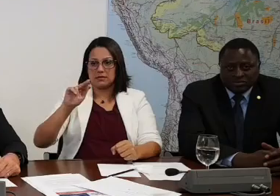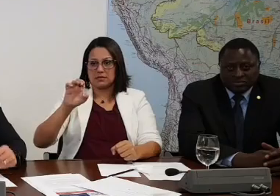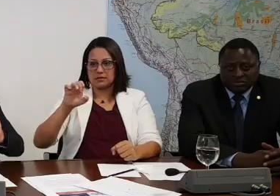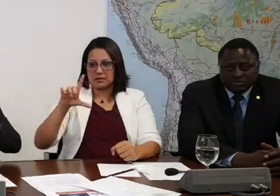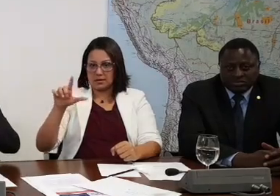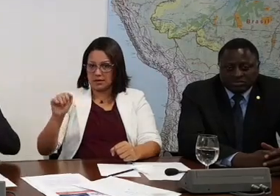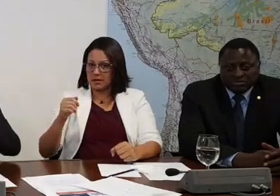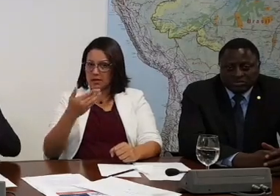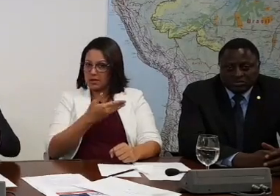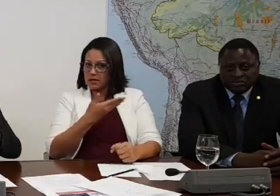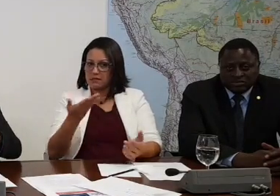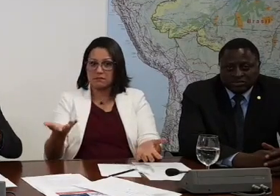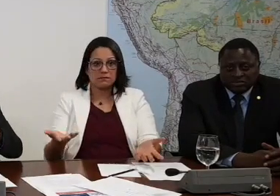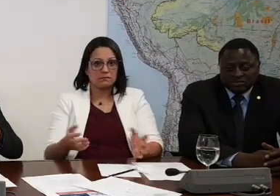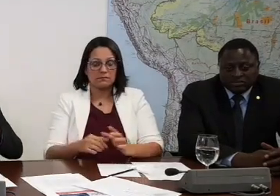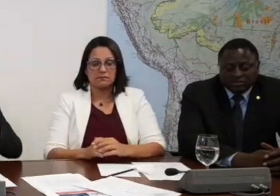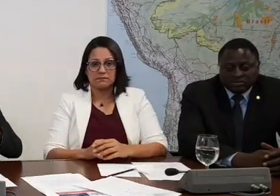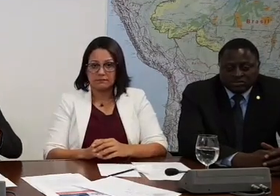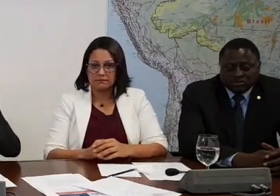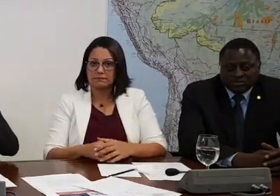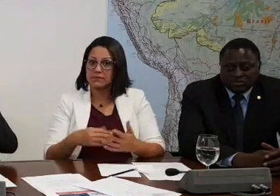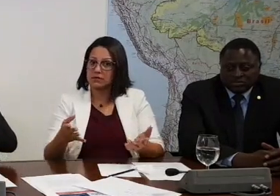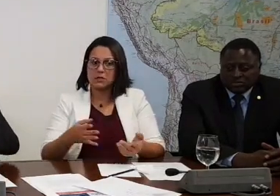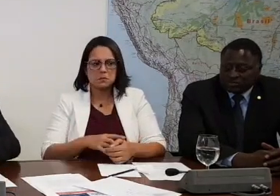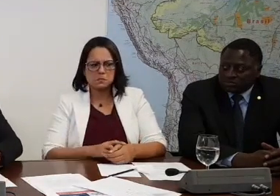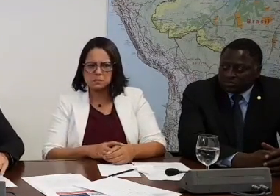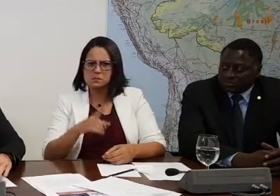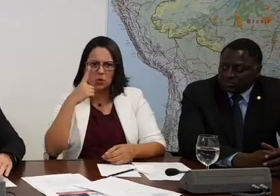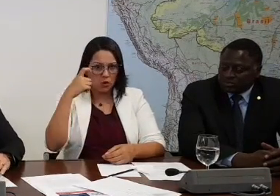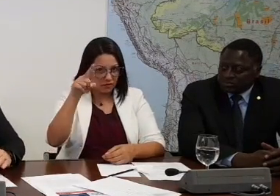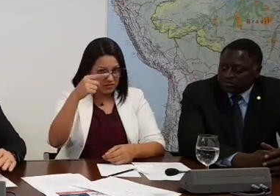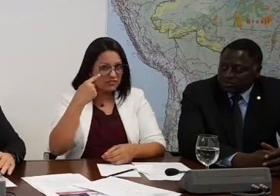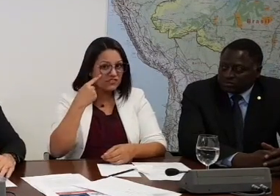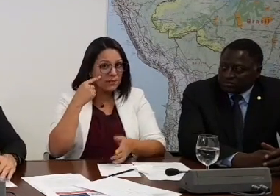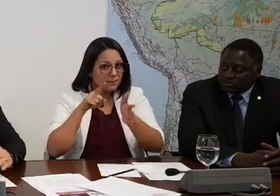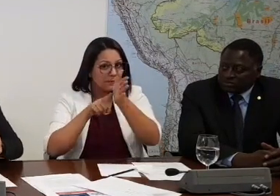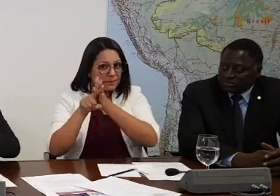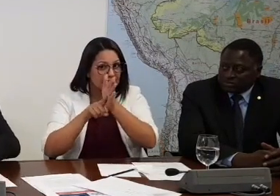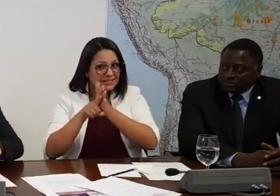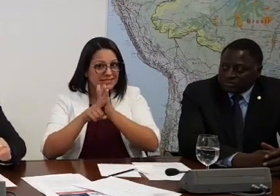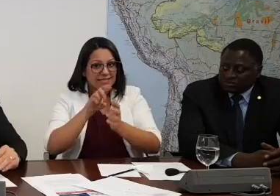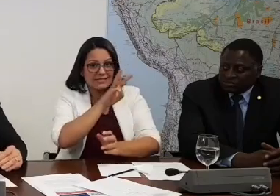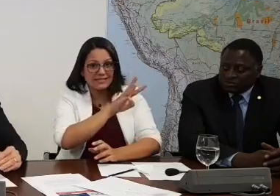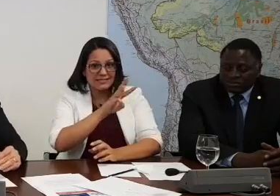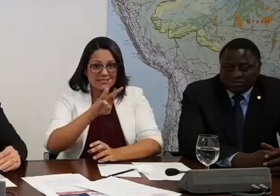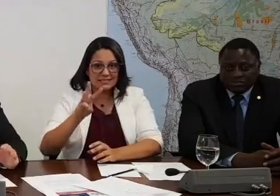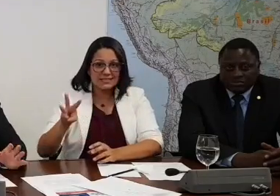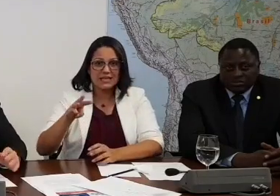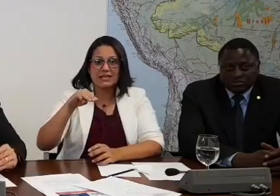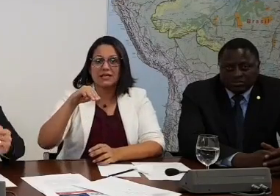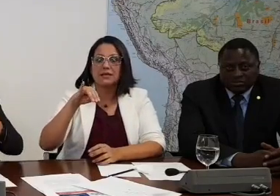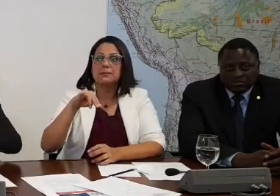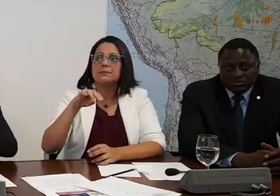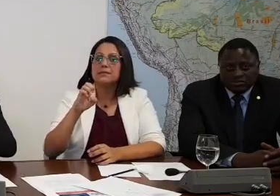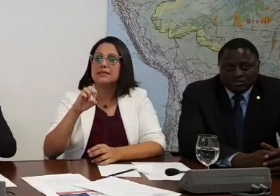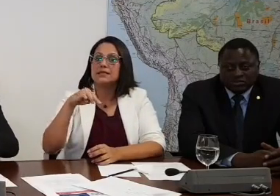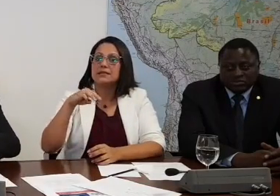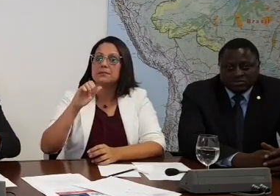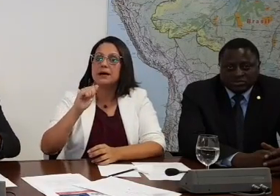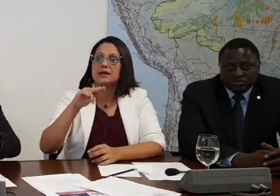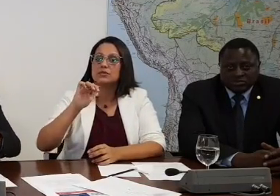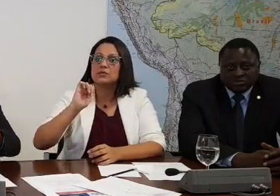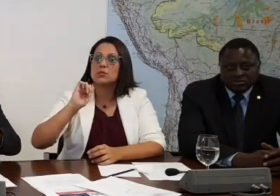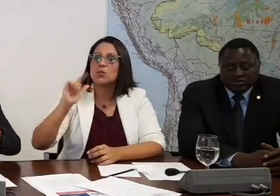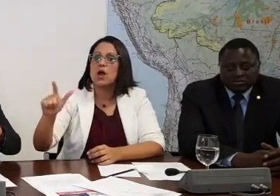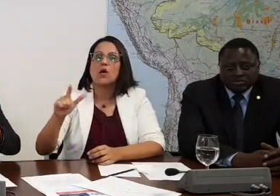Está certo? Tem, além da curiosidade, entra no site aí, o mini manual de Guerrilla do Marighella, veja o que